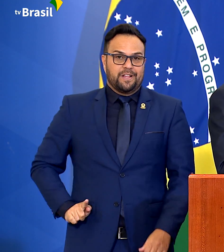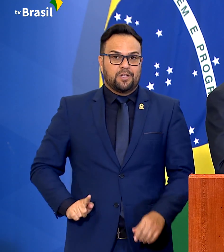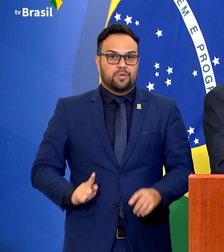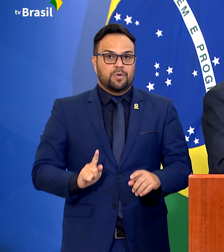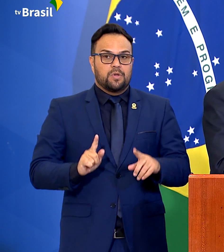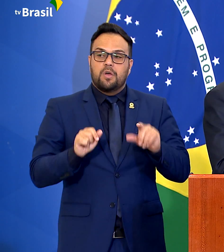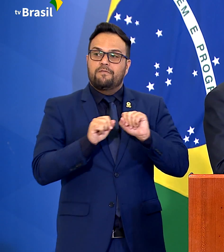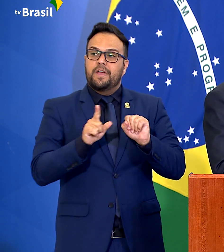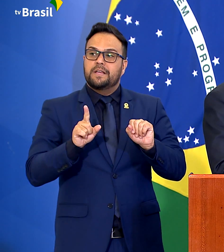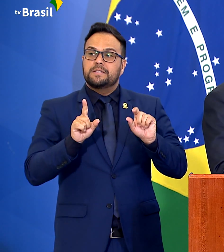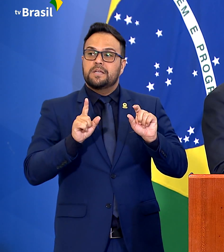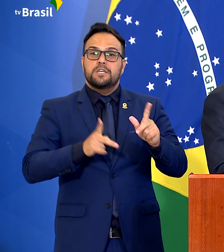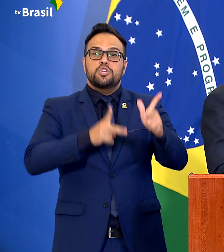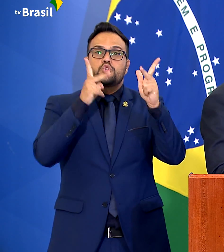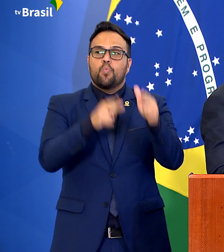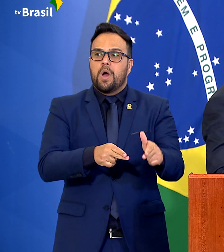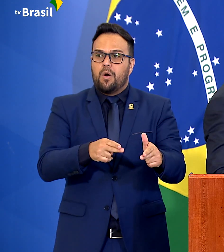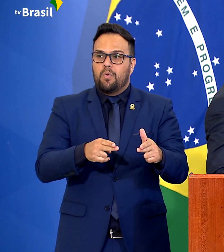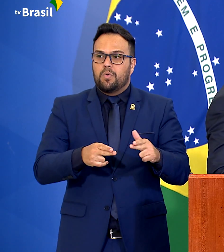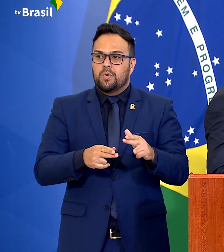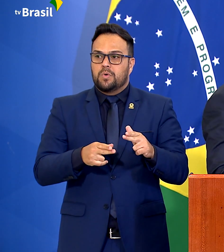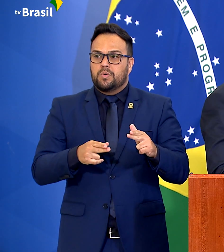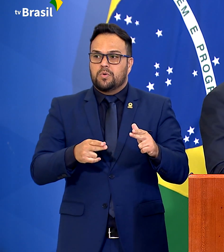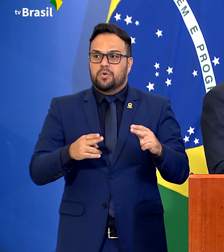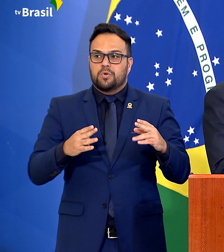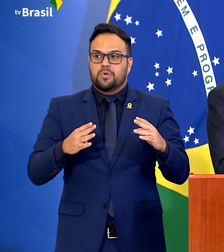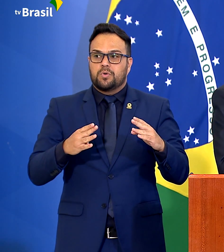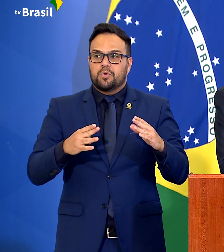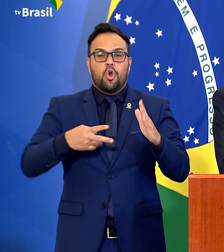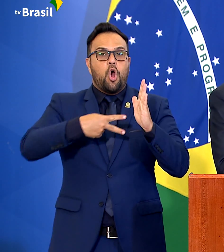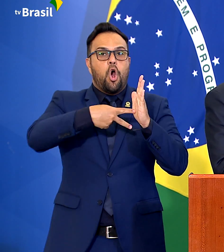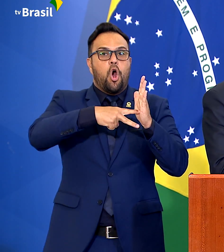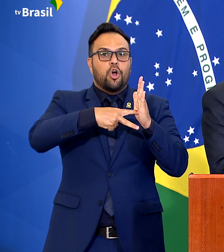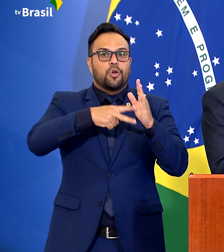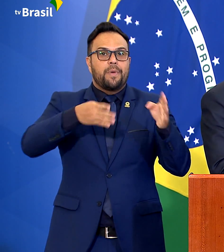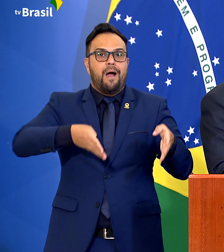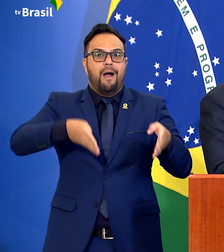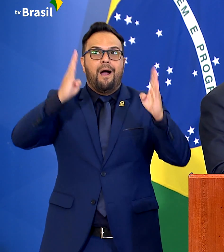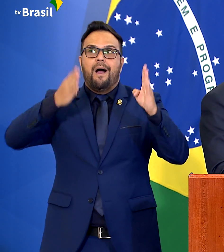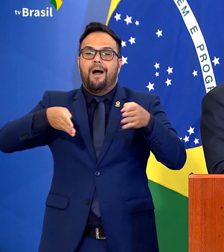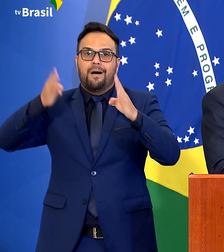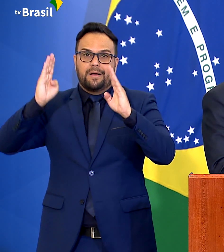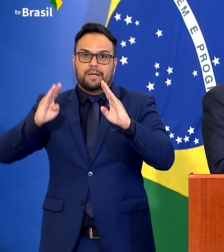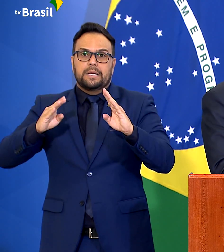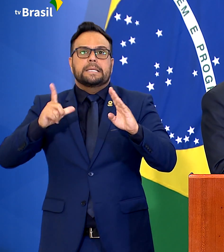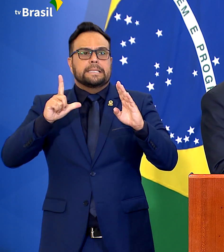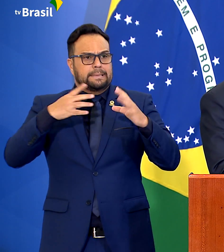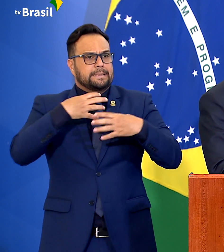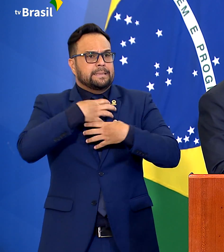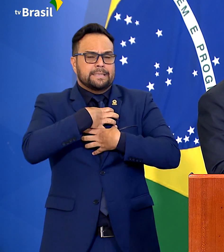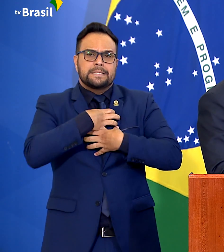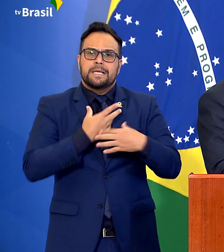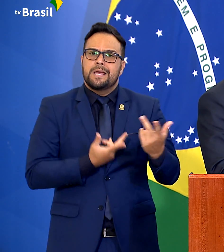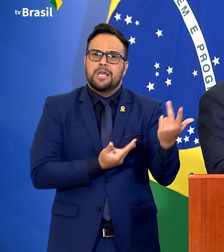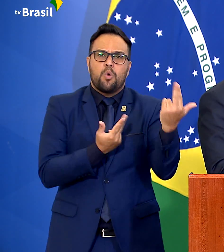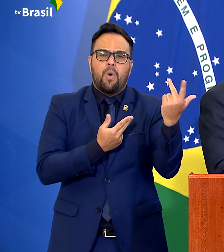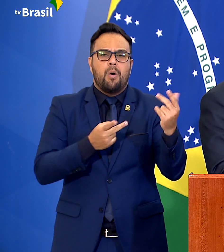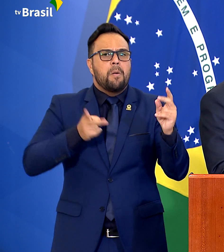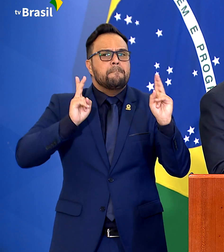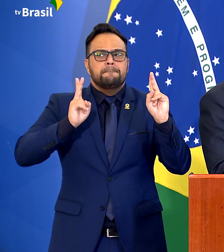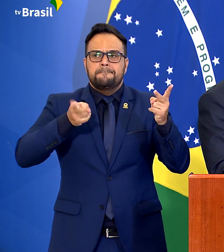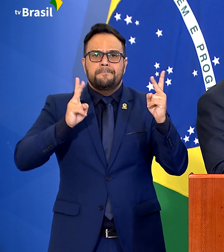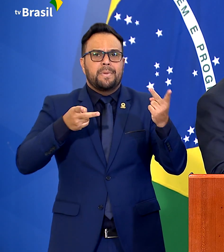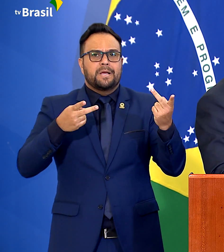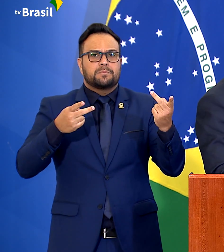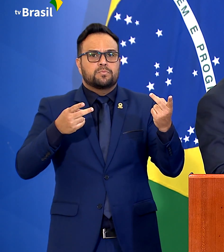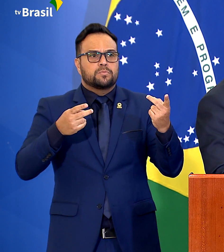condomínio. Temos as mesmas áreas em comuns, temos os mesmos sentimentos, os mesmos clamores.